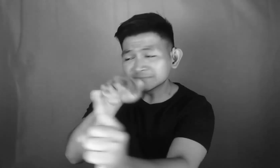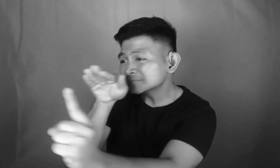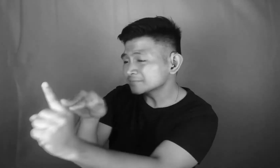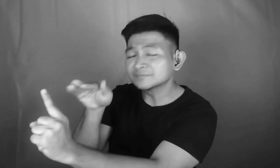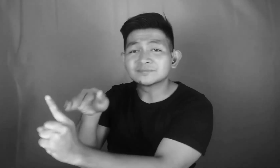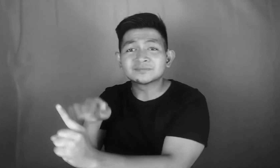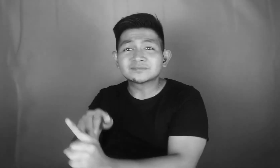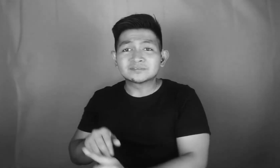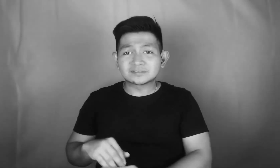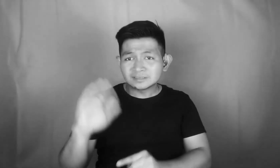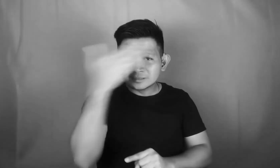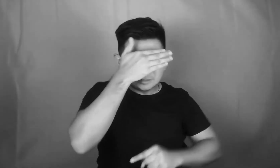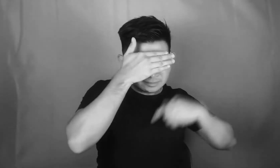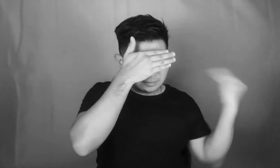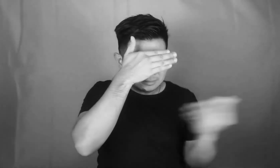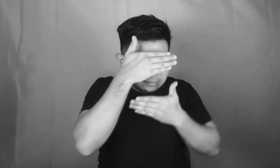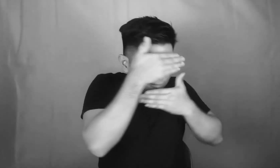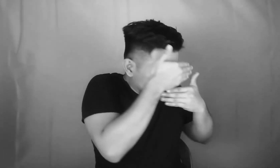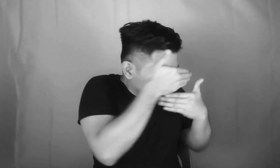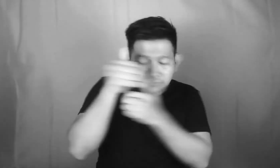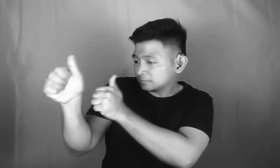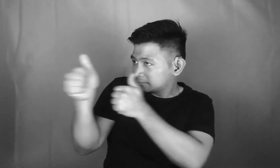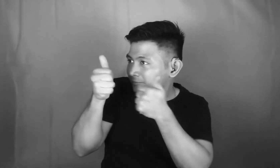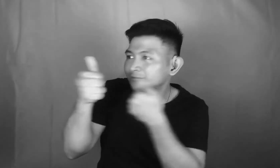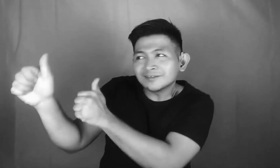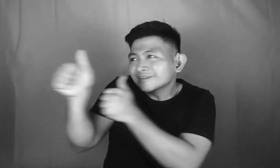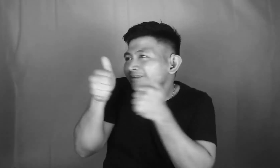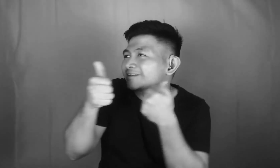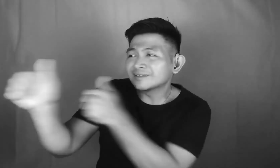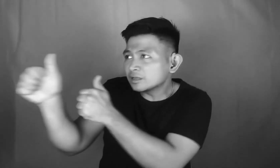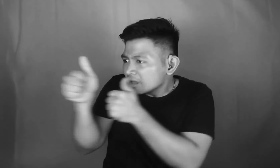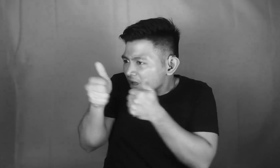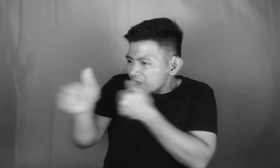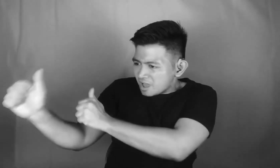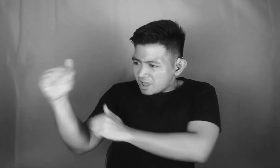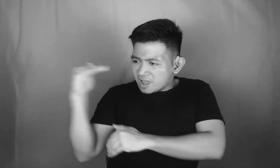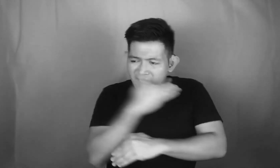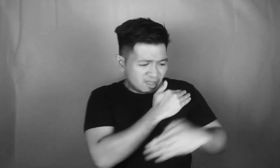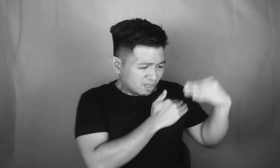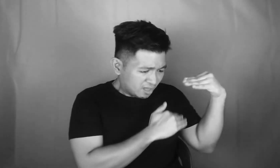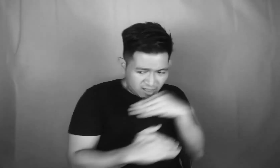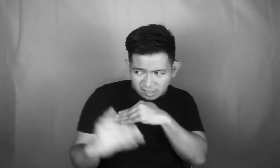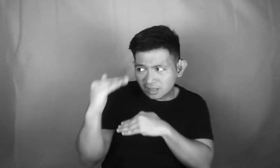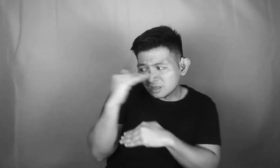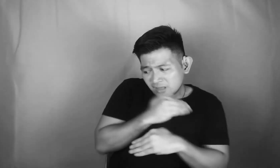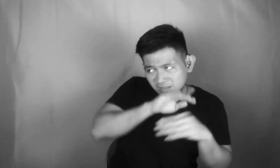mga panating kumbihit mulat kasi nung alingan, labanan hanggang